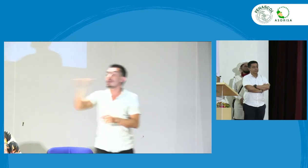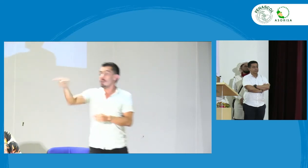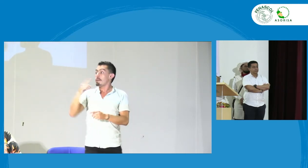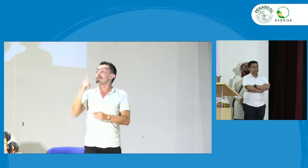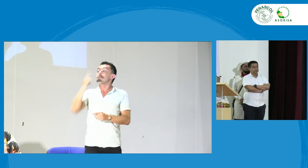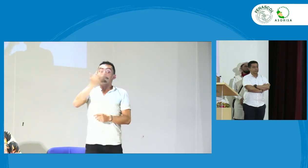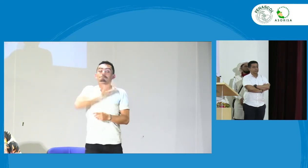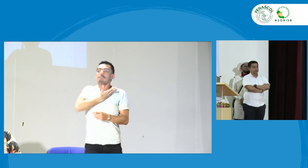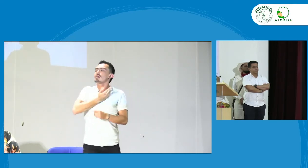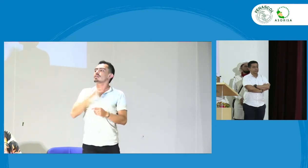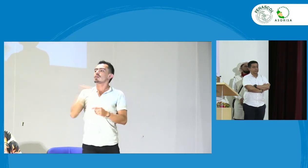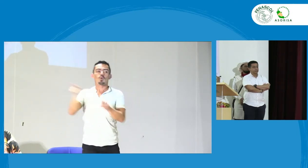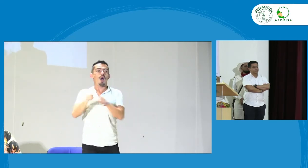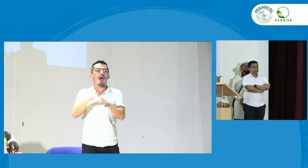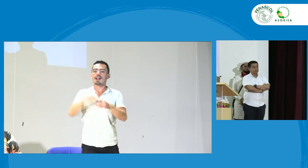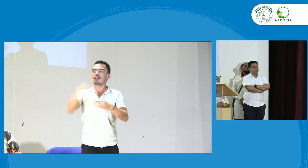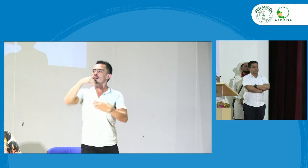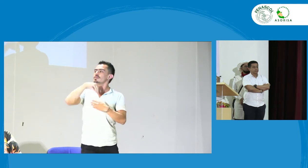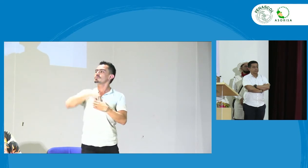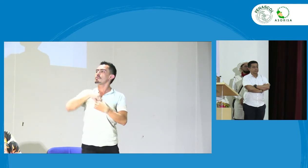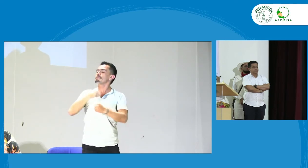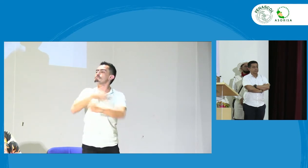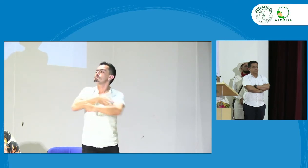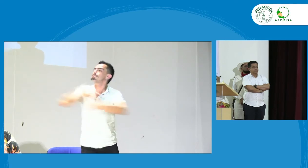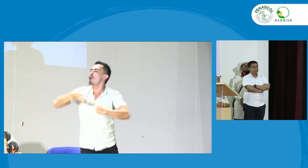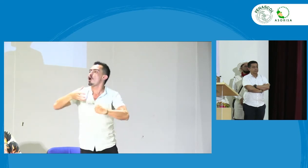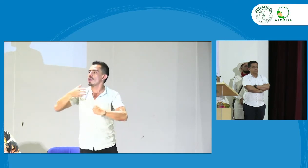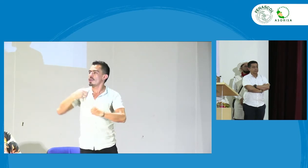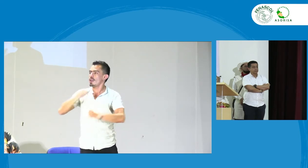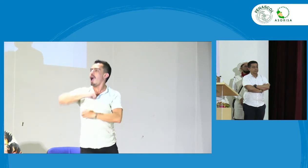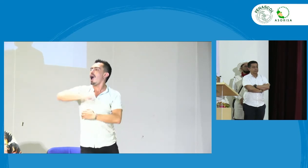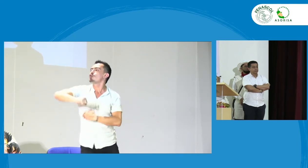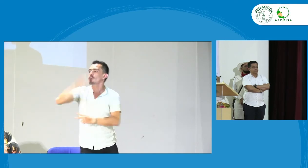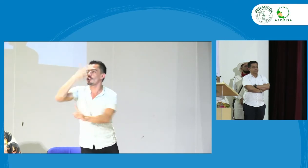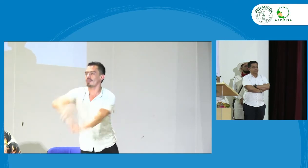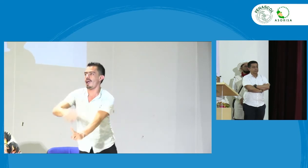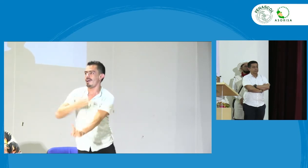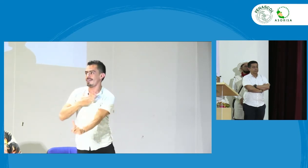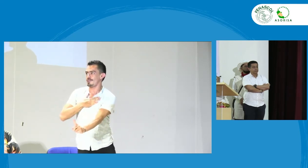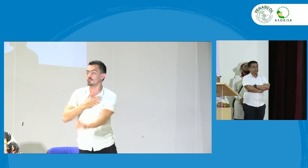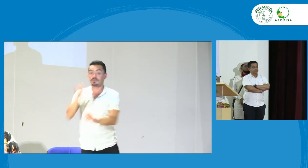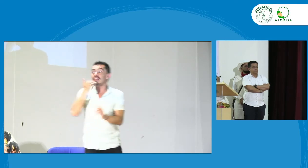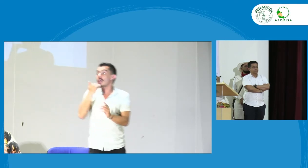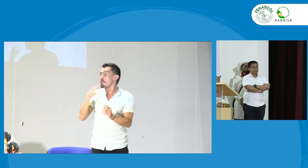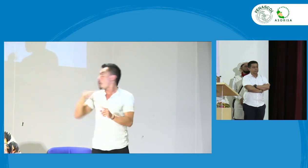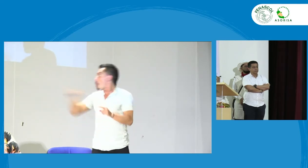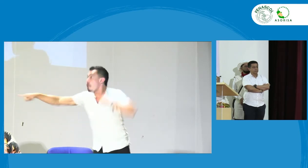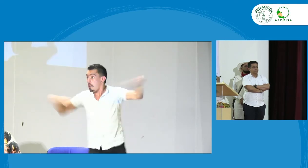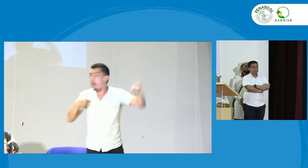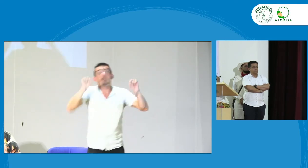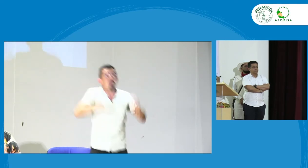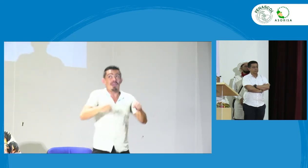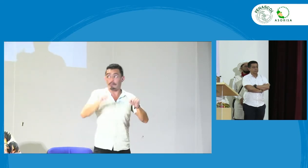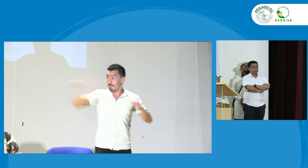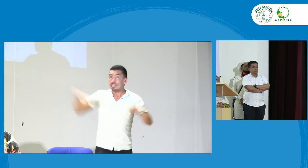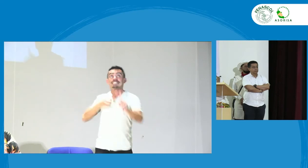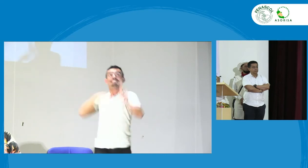unidos y puedan generar ese tipo de incidencia porque como padres de familia ustedes tienen poder y autoridad sobre sus hijos además